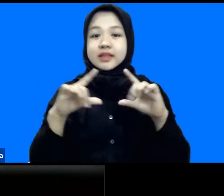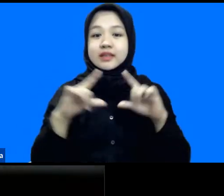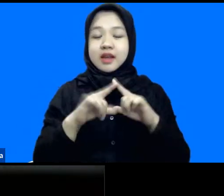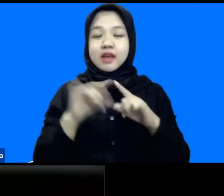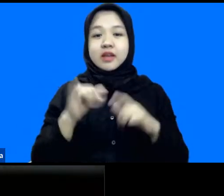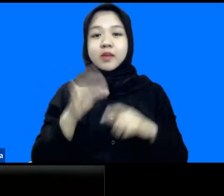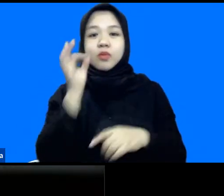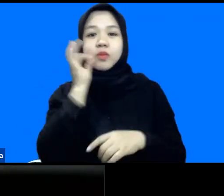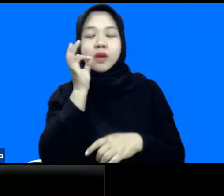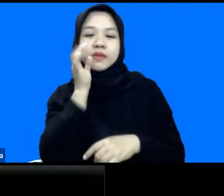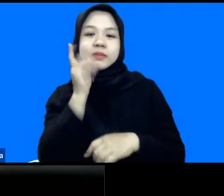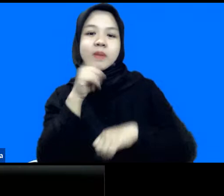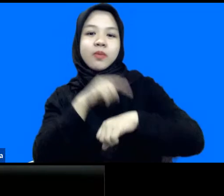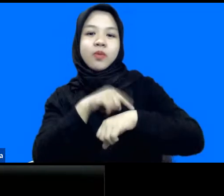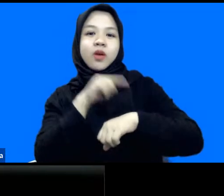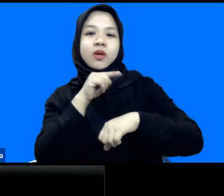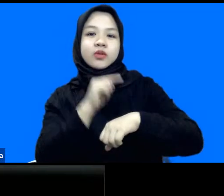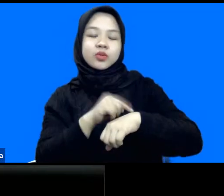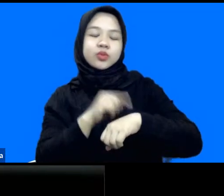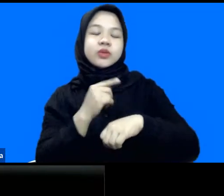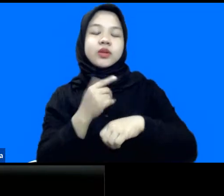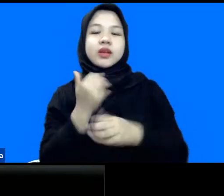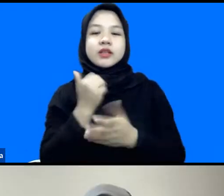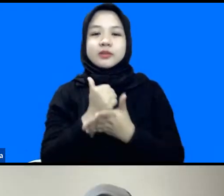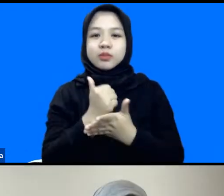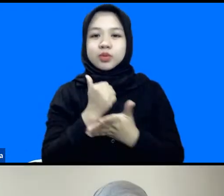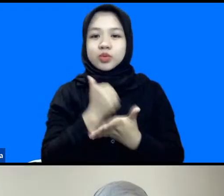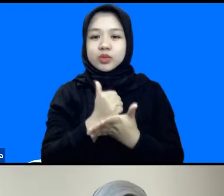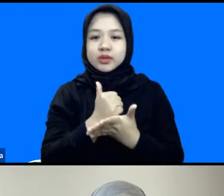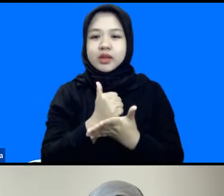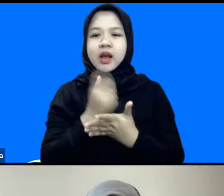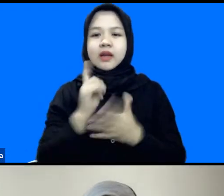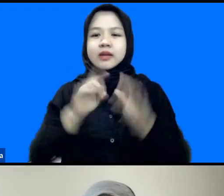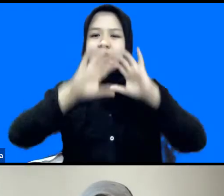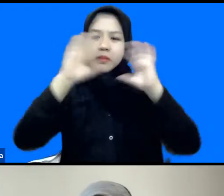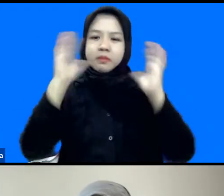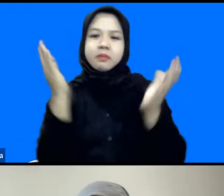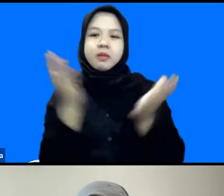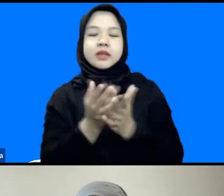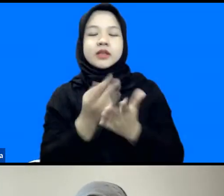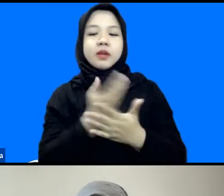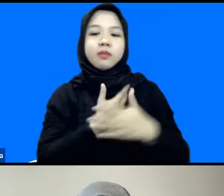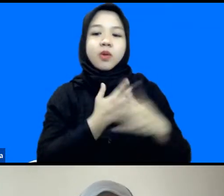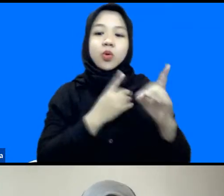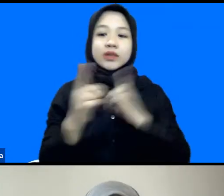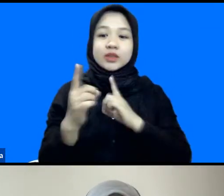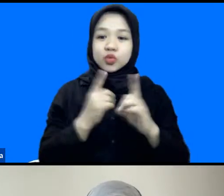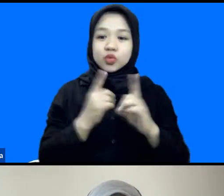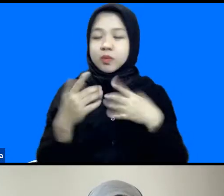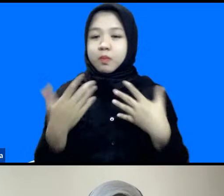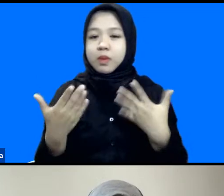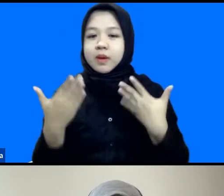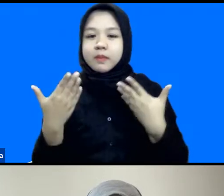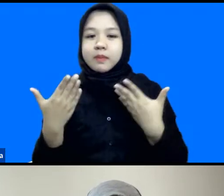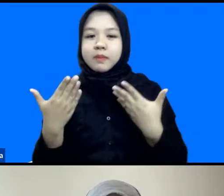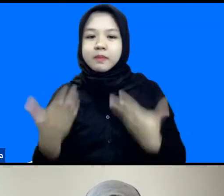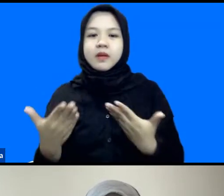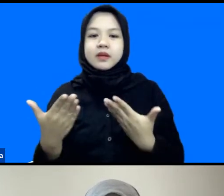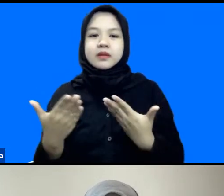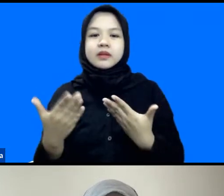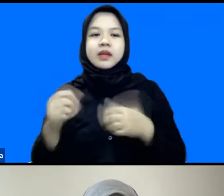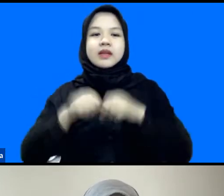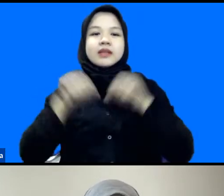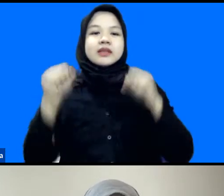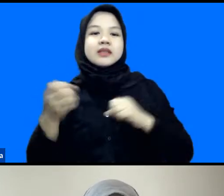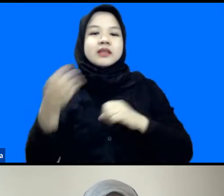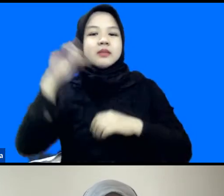maaf mungkin karena waktu juga sebetulnya sepertinya banyak sekali yang ingin kita diskusikan bagaimana kemudian sistem peringatan dini